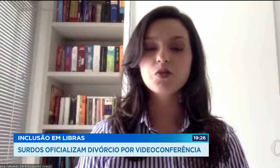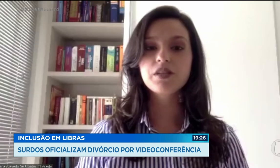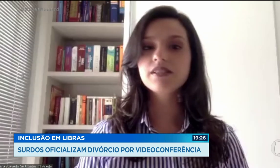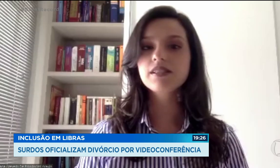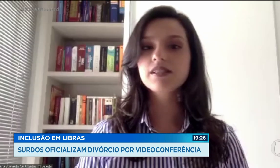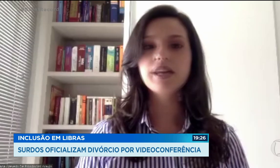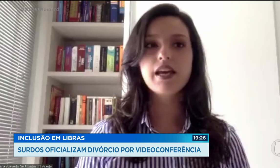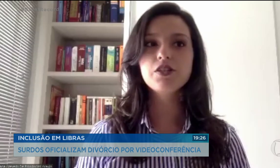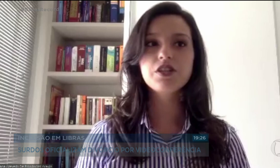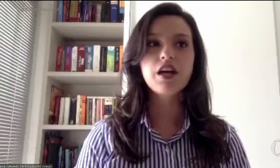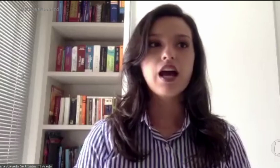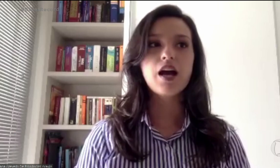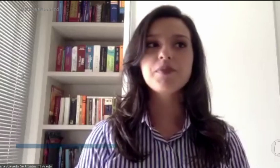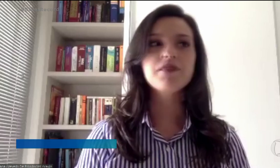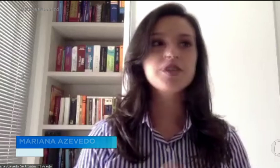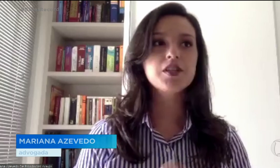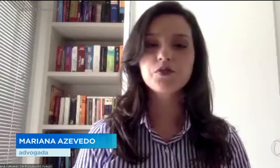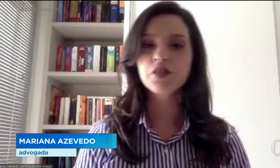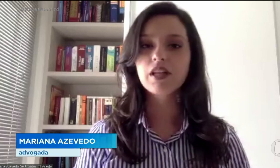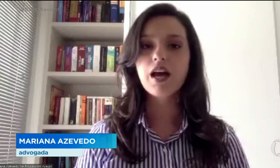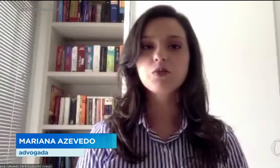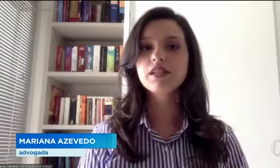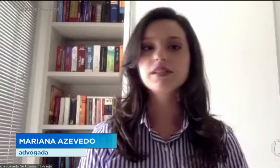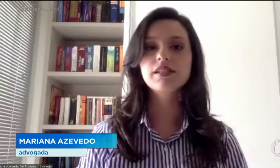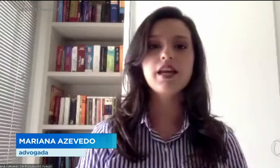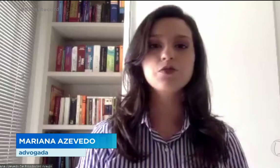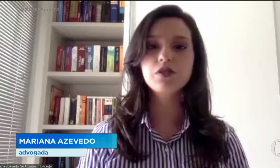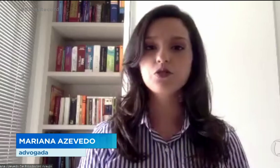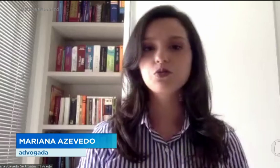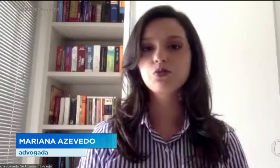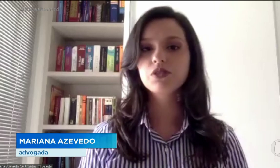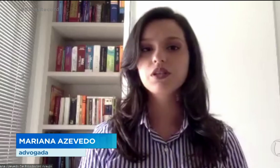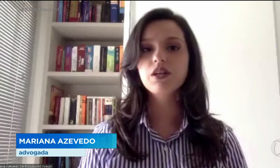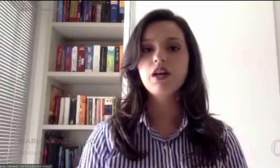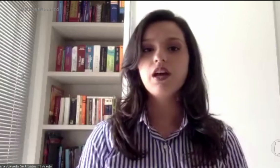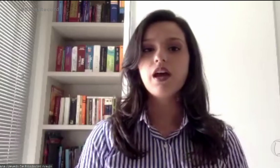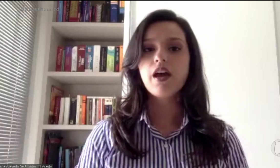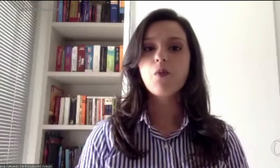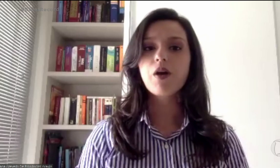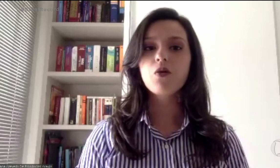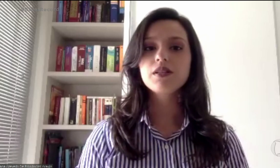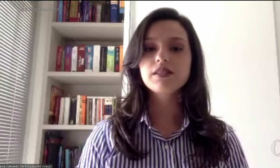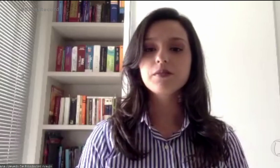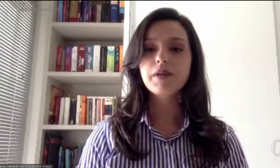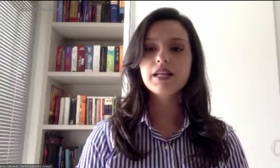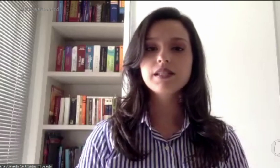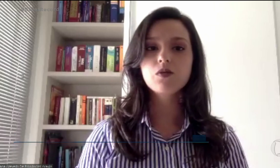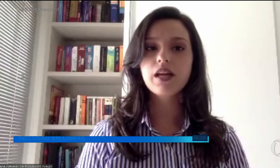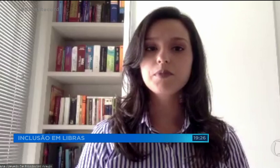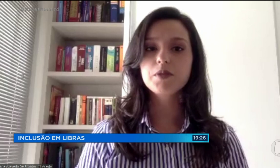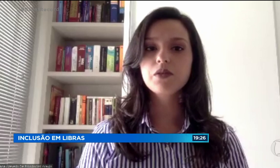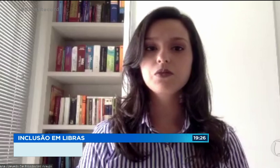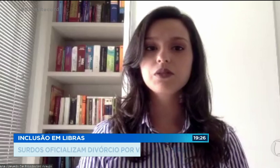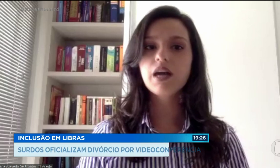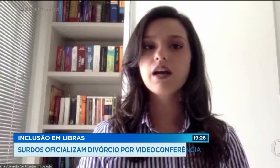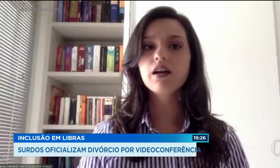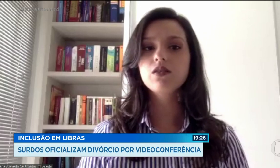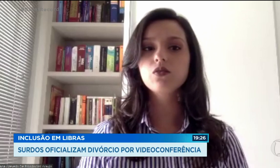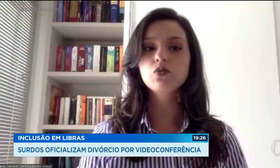transcende a minha vida profissional, transcende o Sejuski. É uma coisa assim, para exaltar em primeiro lugar os